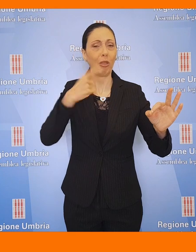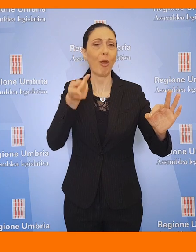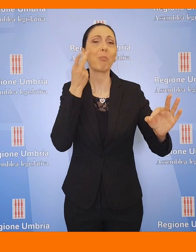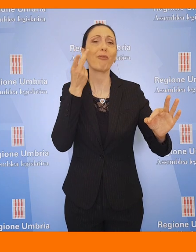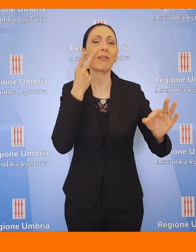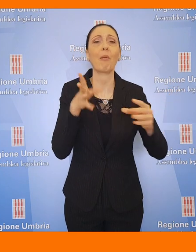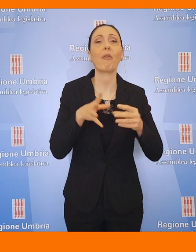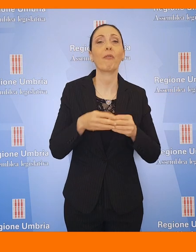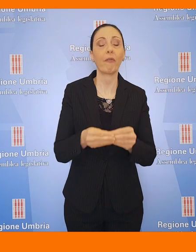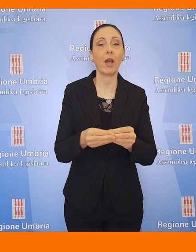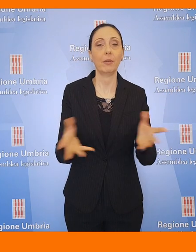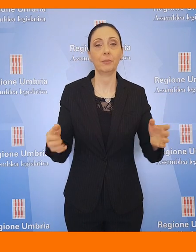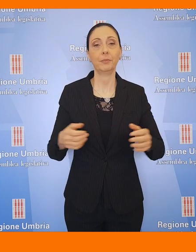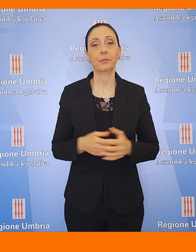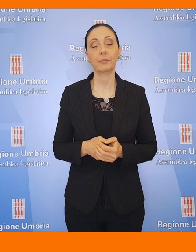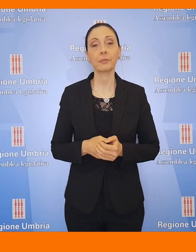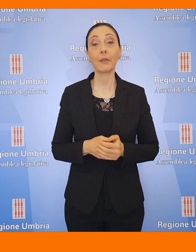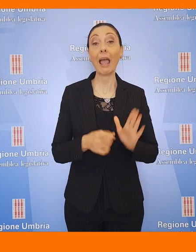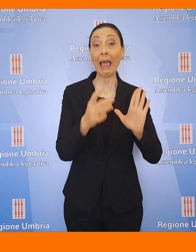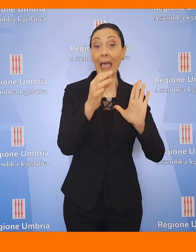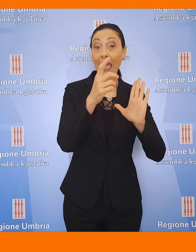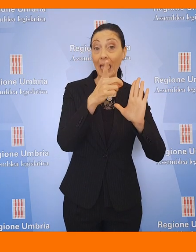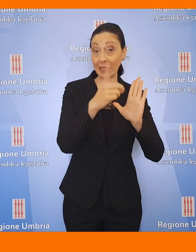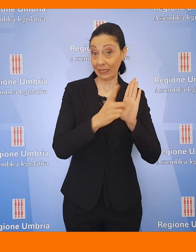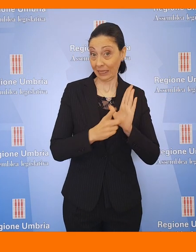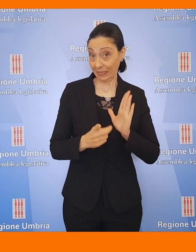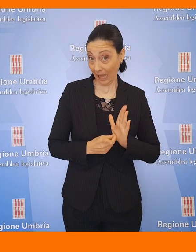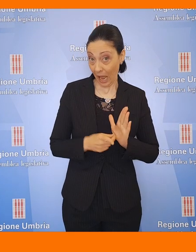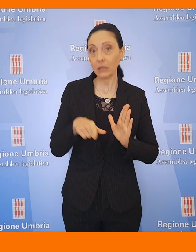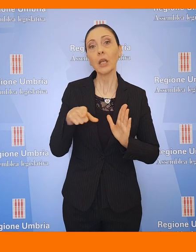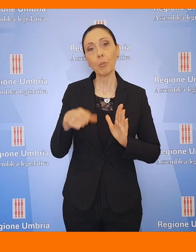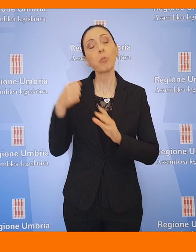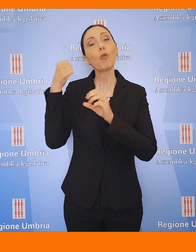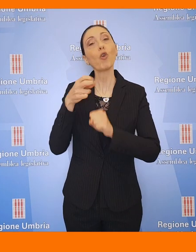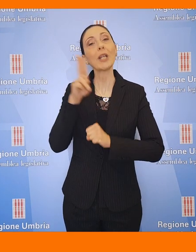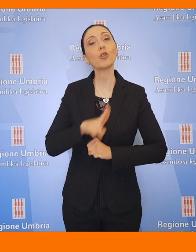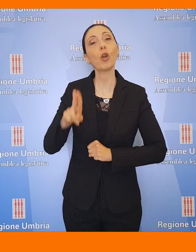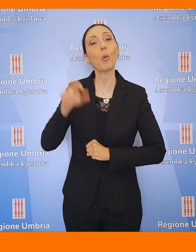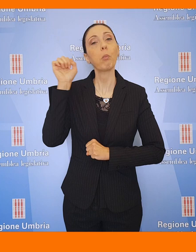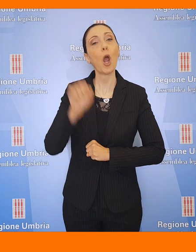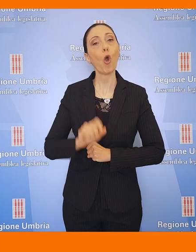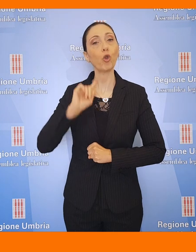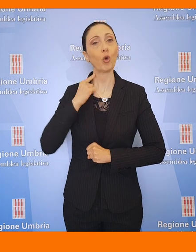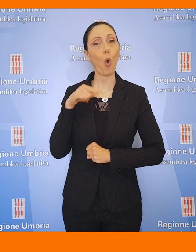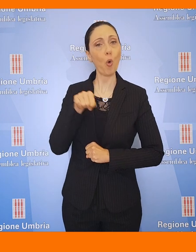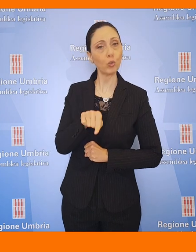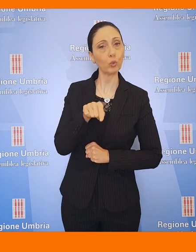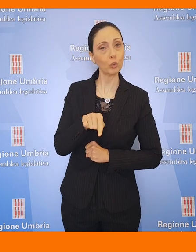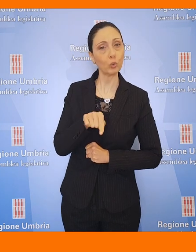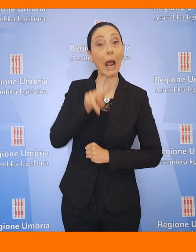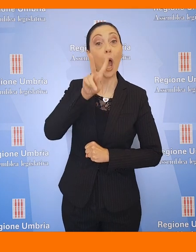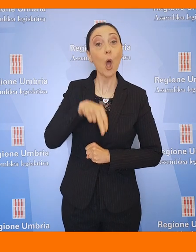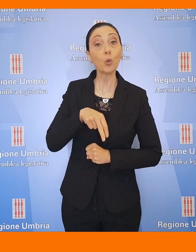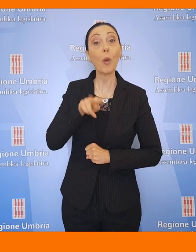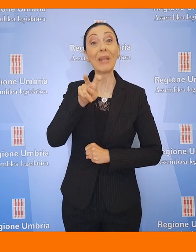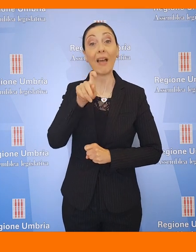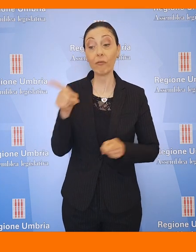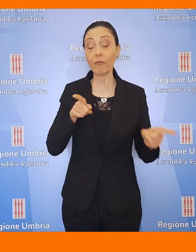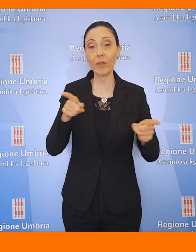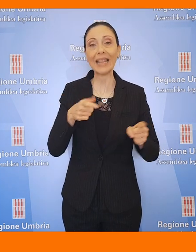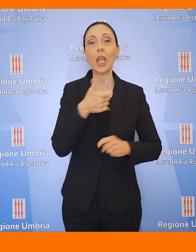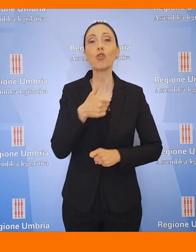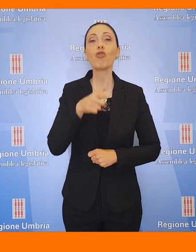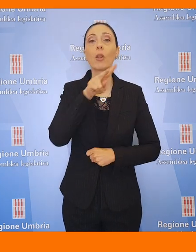che si può fare. Rispetto ai dati dell'attività della Fondazione Umbria contro l'usura, nel 2020 si sono svolti